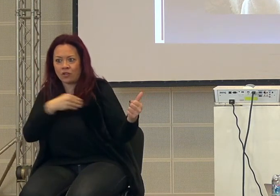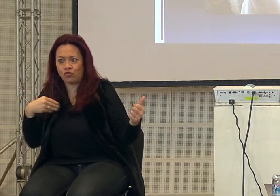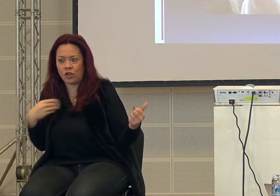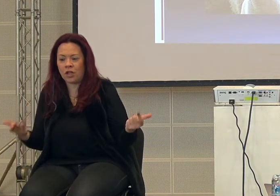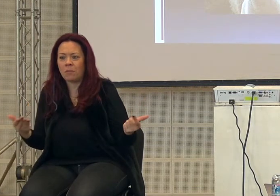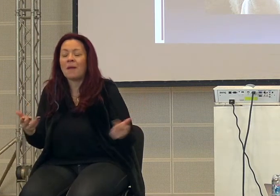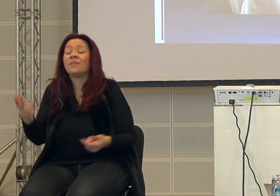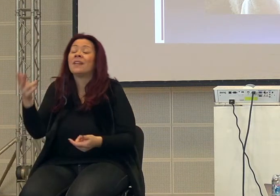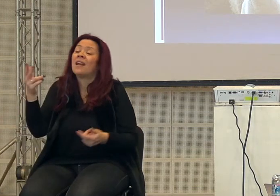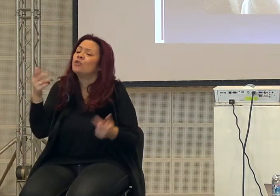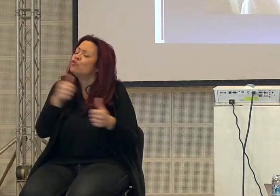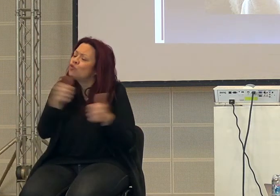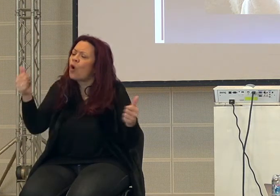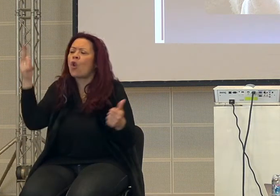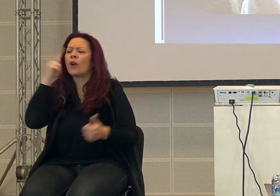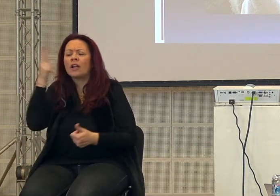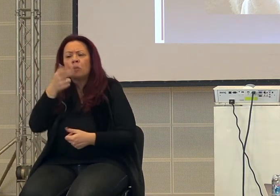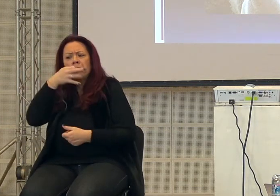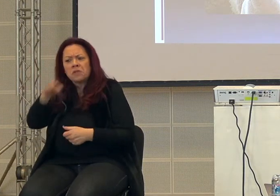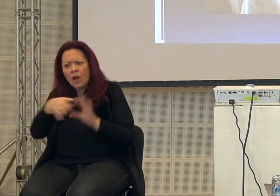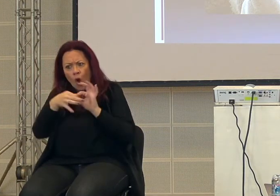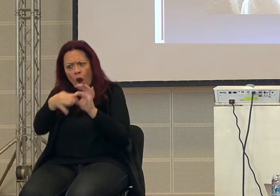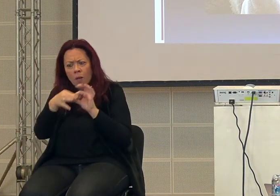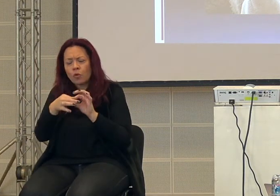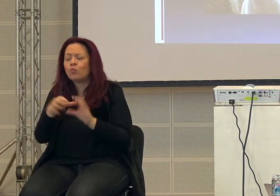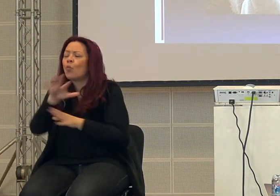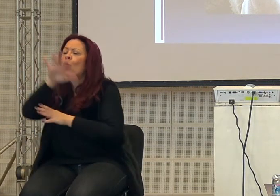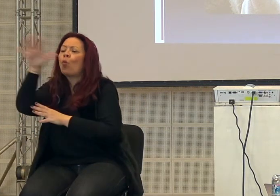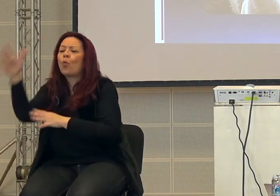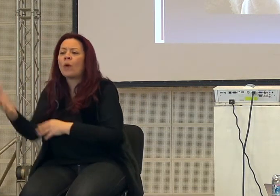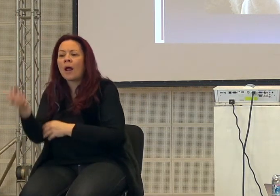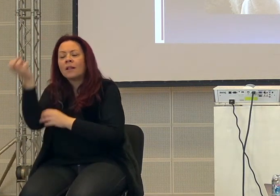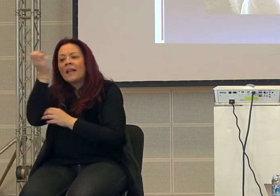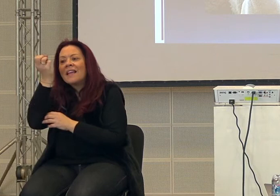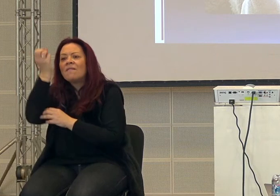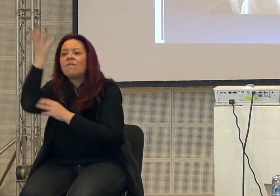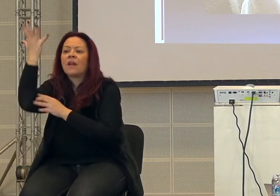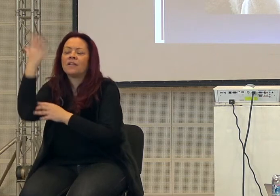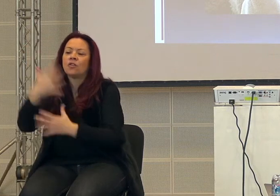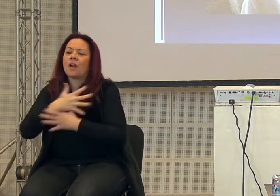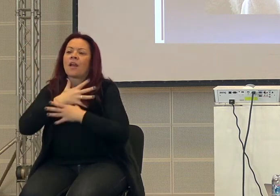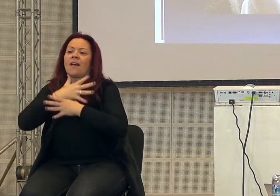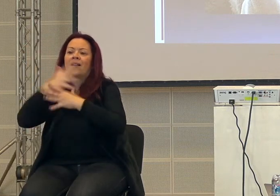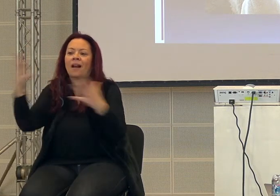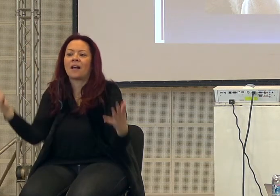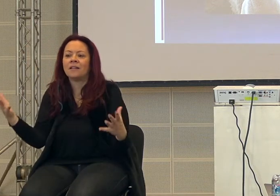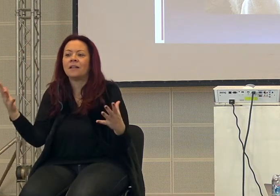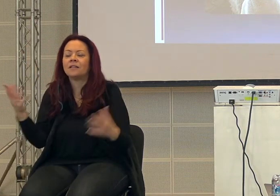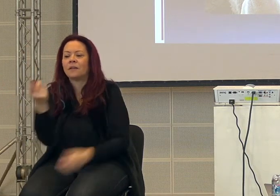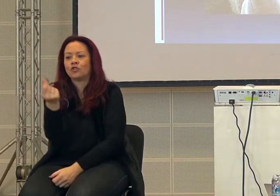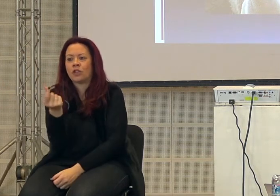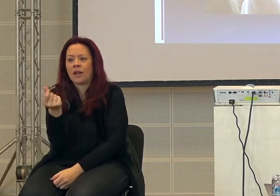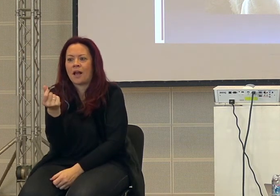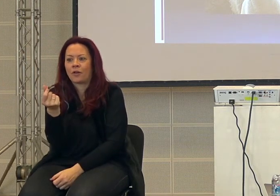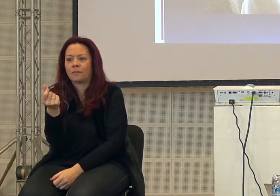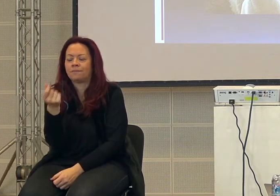solo la religione che permette di collaborare, l'altra grande invenzione, se vogliamo, è il denaro.